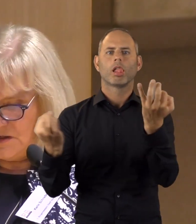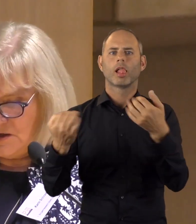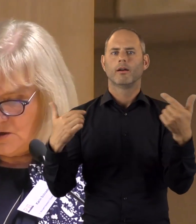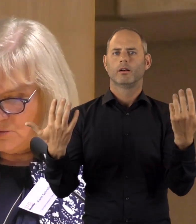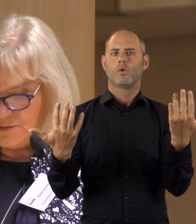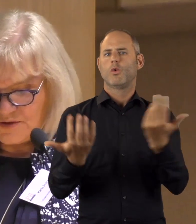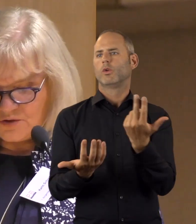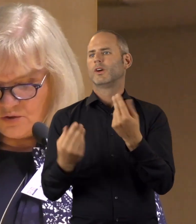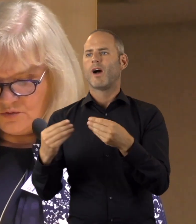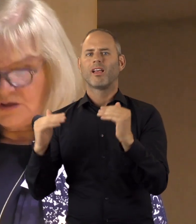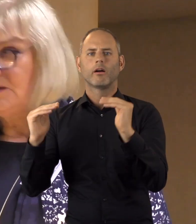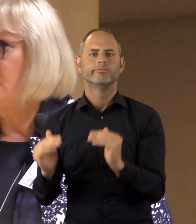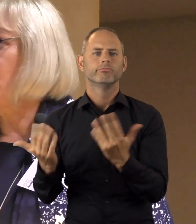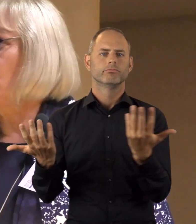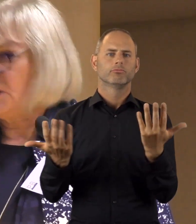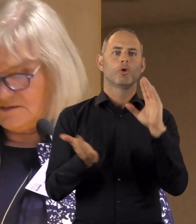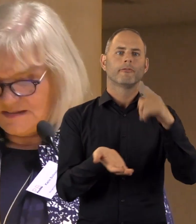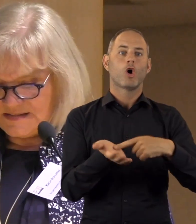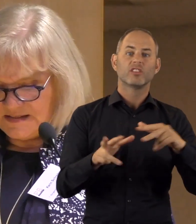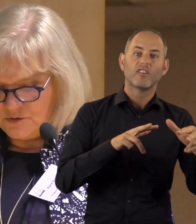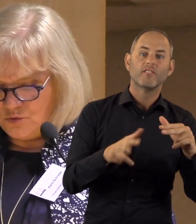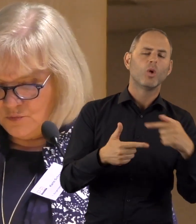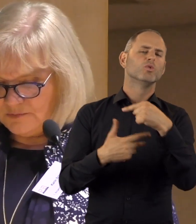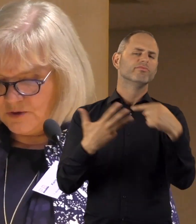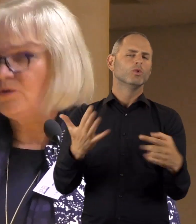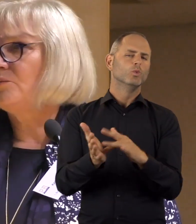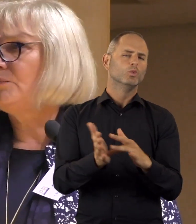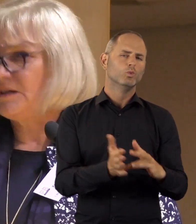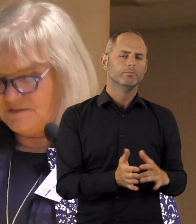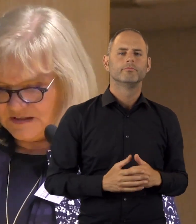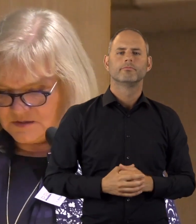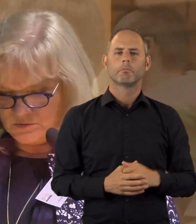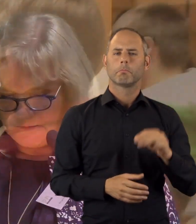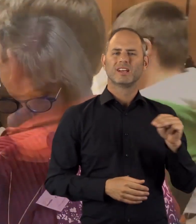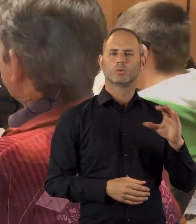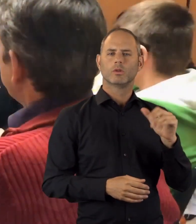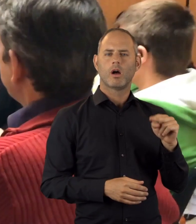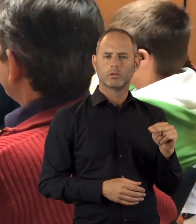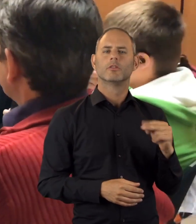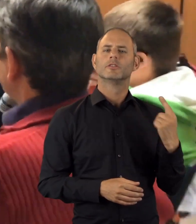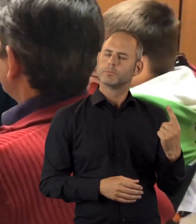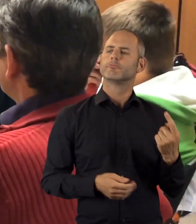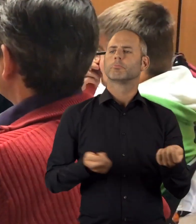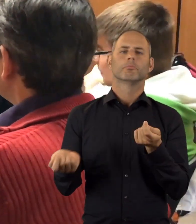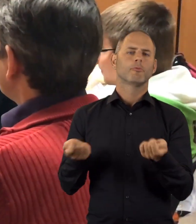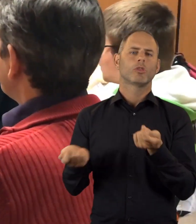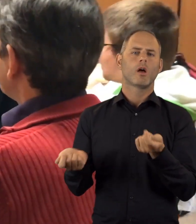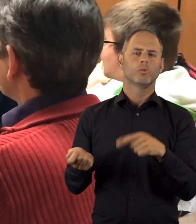unter Versorgung, Sicherung der Qualität, Überforderung mit der Verwaltung. In der von Mesut Khan vom KSL OWL